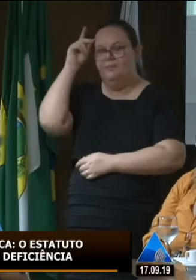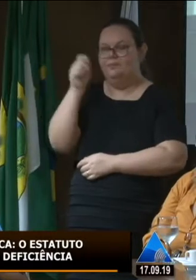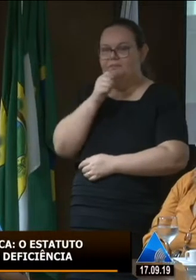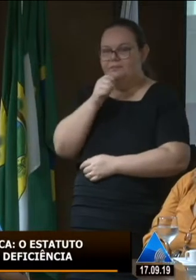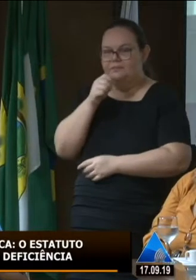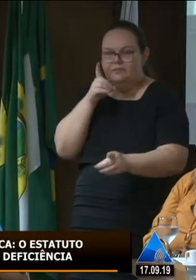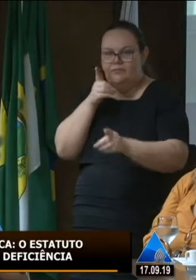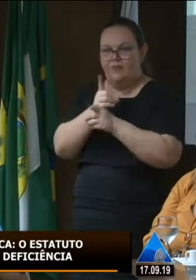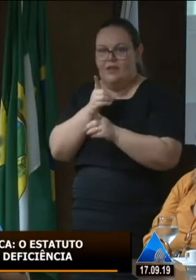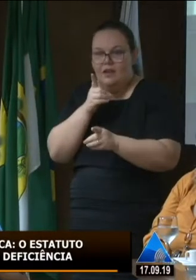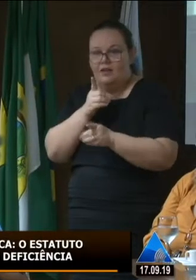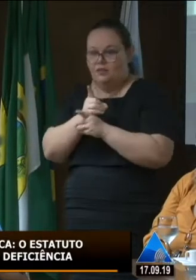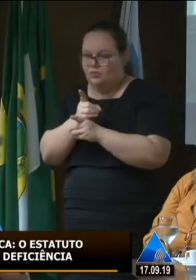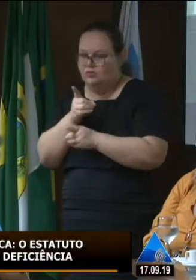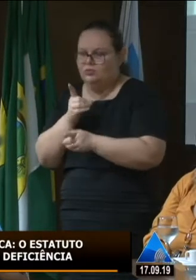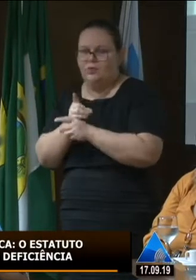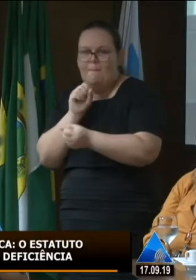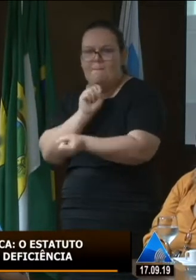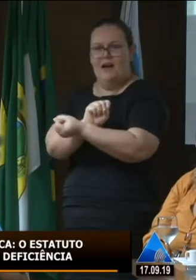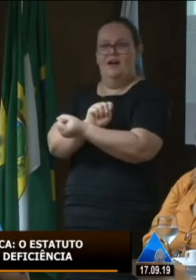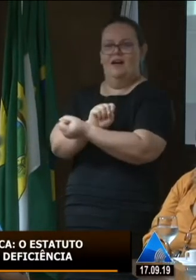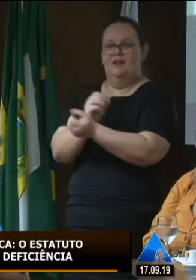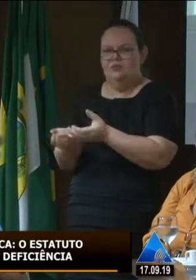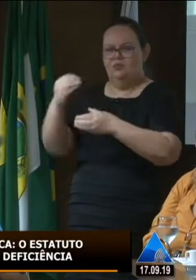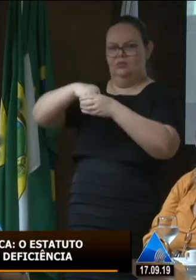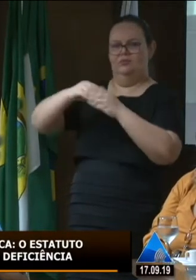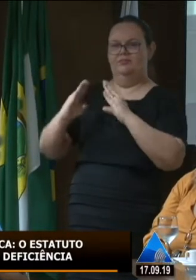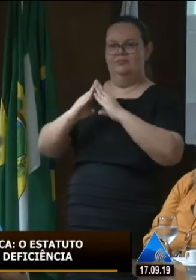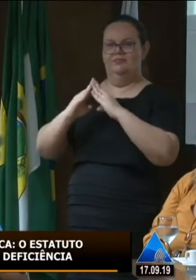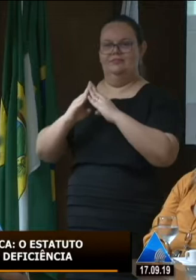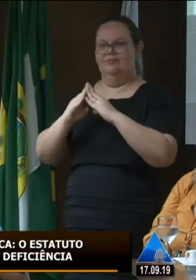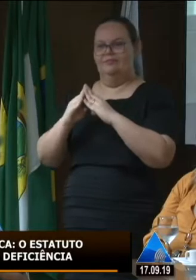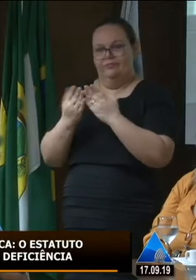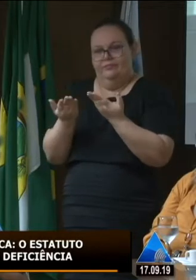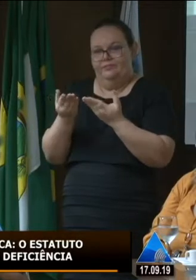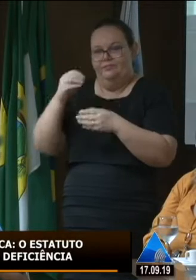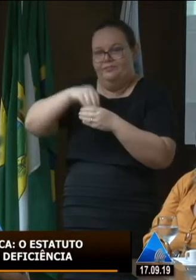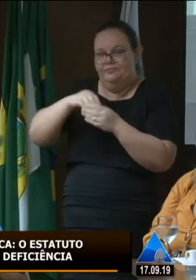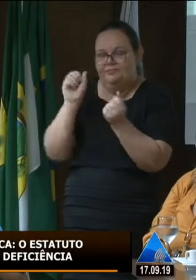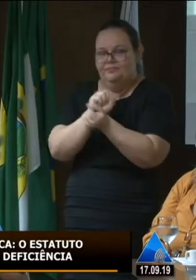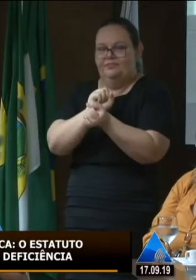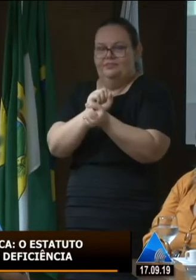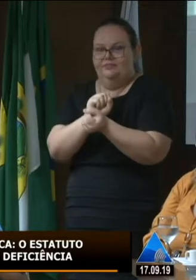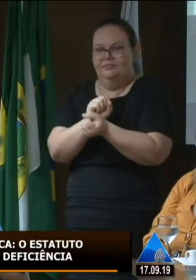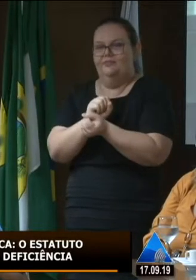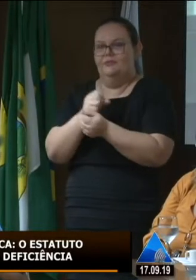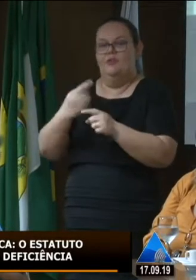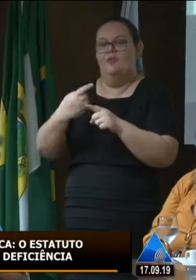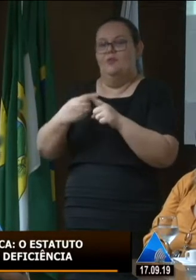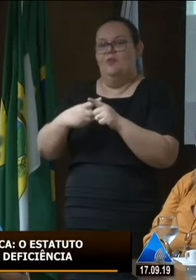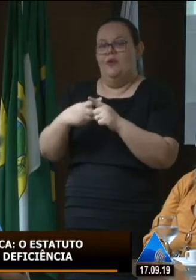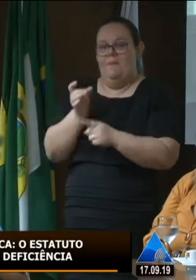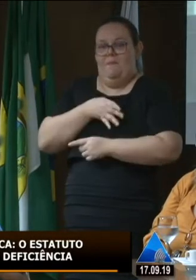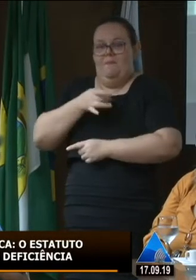encontram nos cárceres das suas residências se encontram nos cárceres mentais porque sem ter